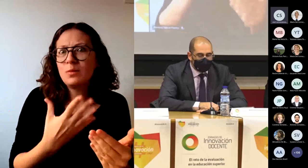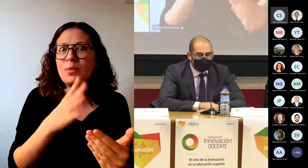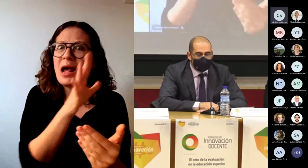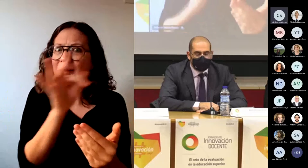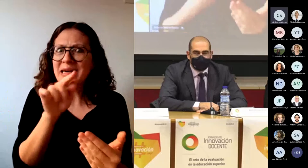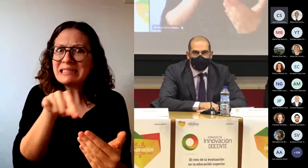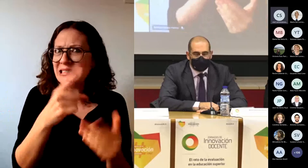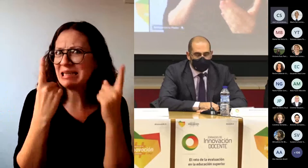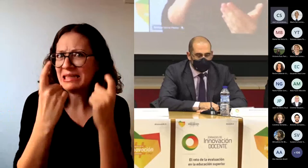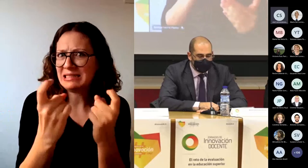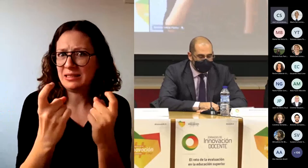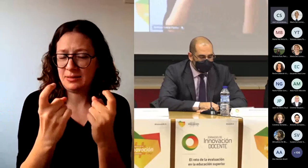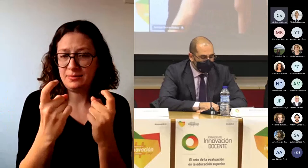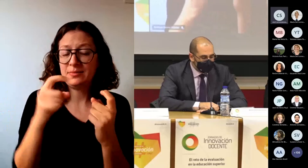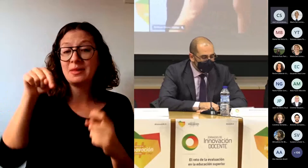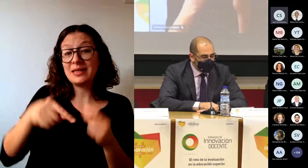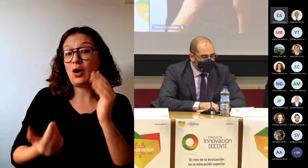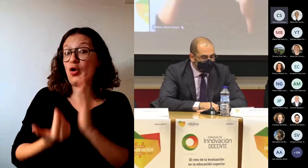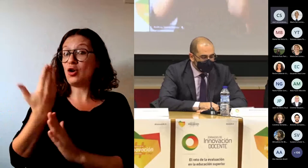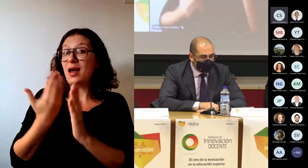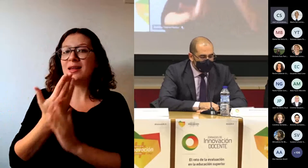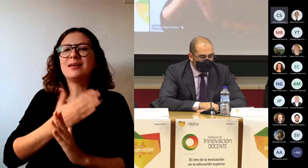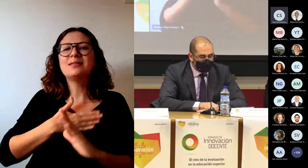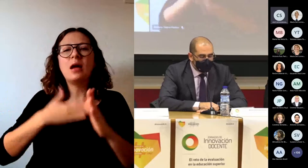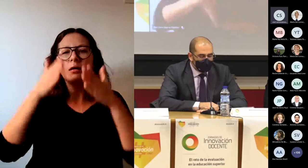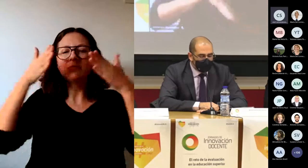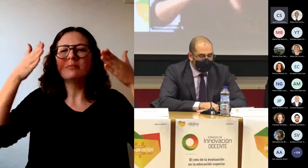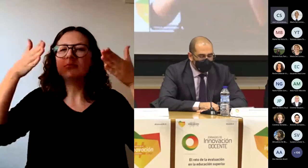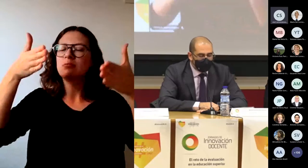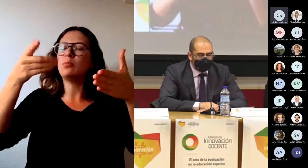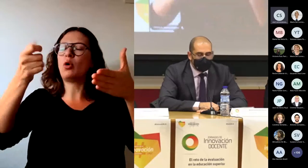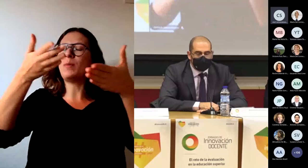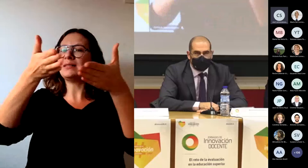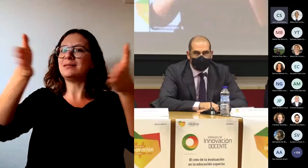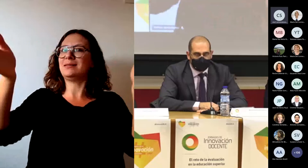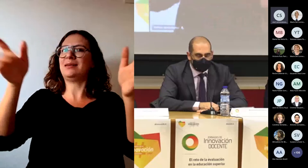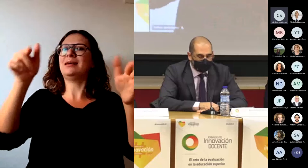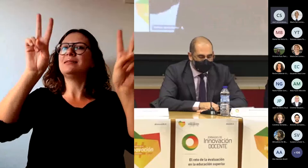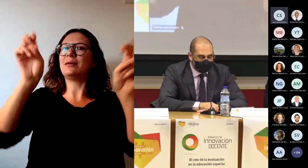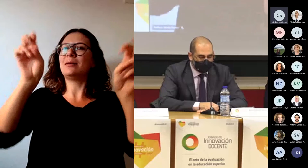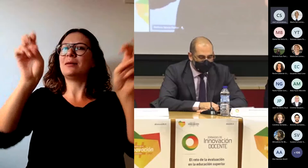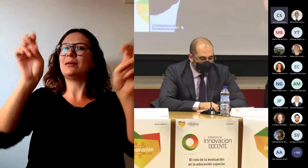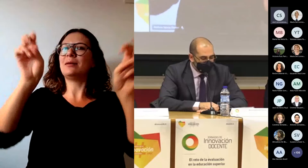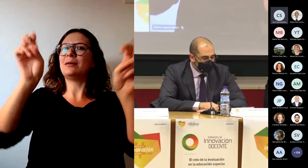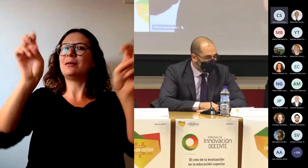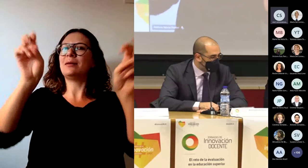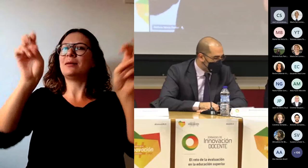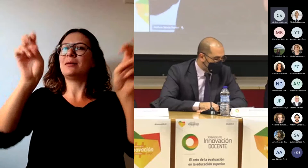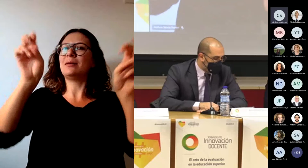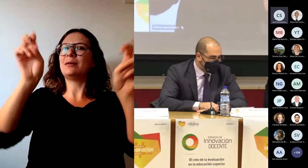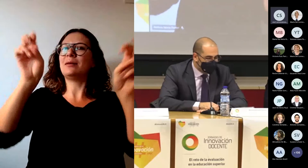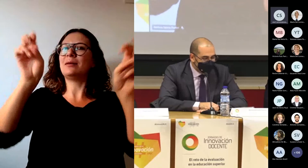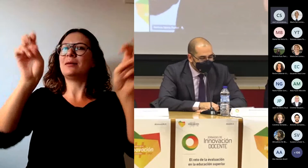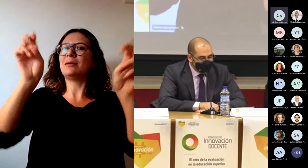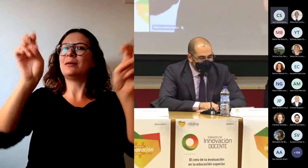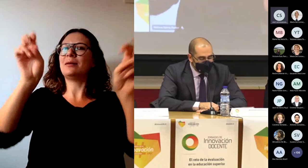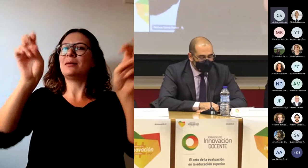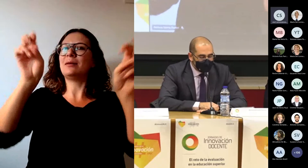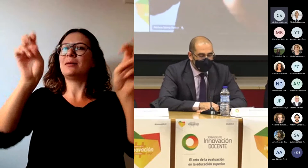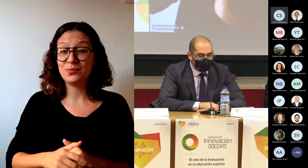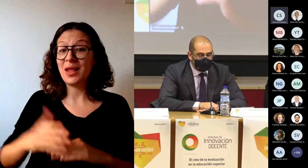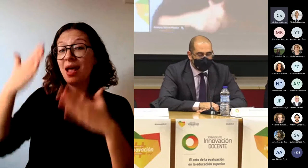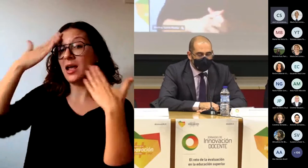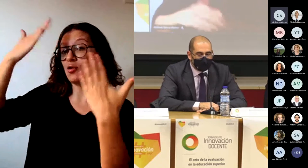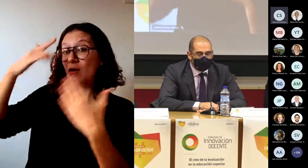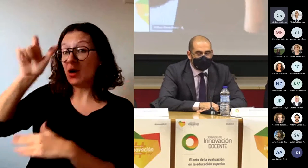permitirán enfocar de una forma más amplia y acertar al proceso de evaluación en la educación superior. Enhorabuena a los organizadores y